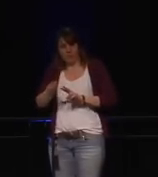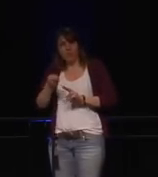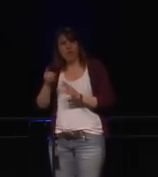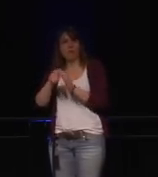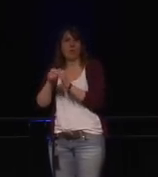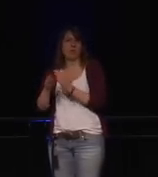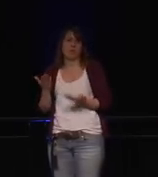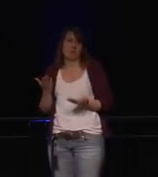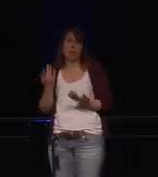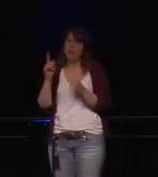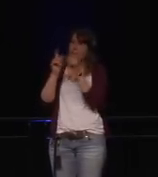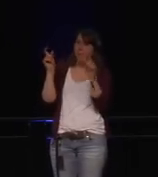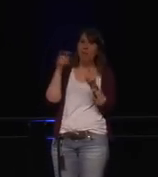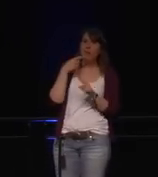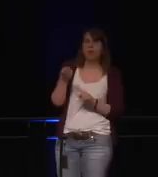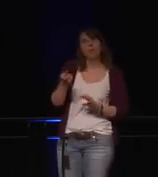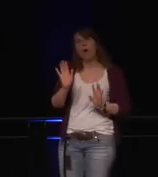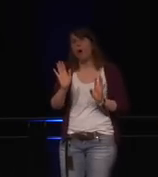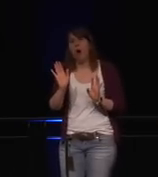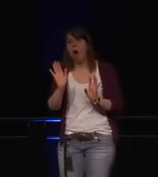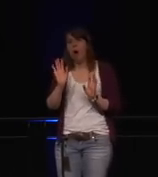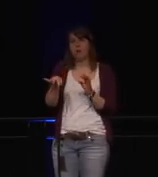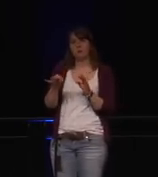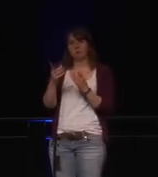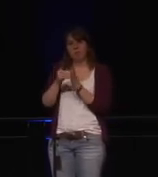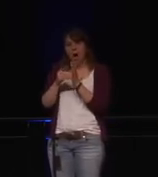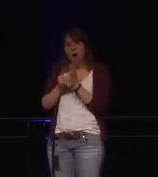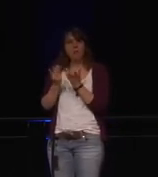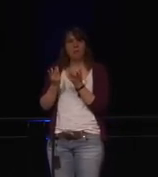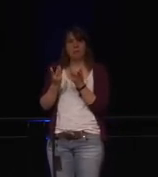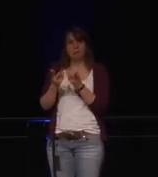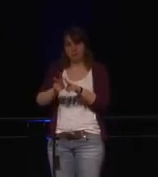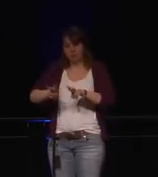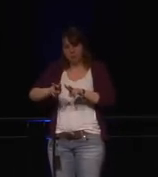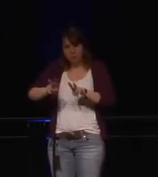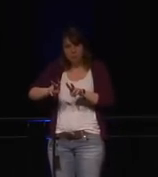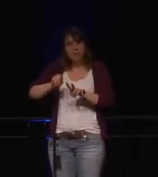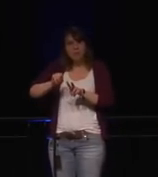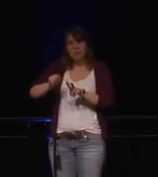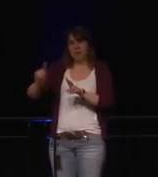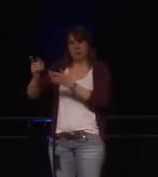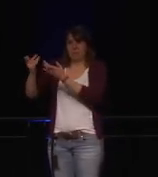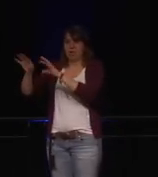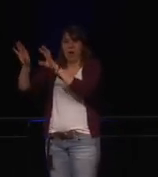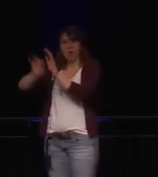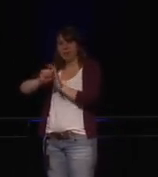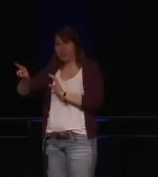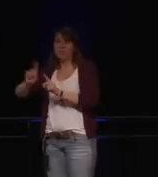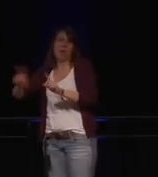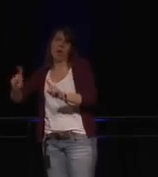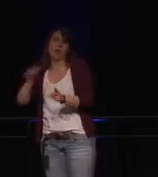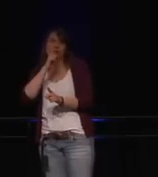Das Unternehmen hat dann gesagt, keine Informationen oder Daten wurden zu den Servern des Unternehmens gesendet